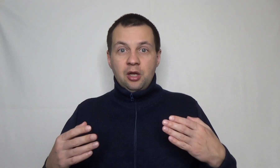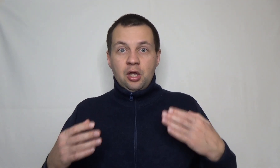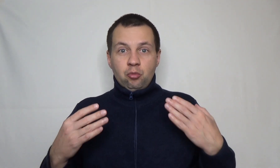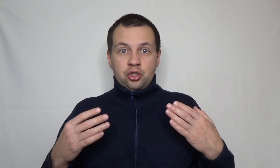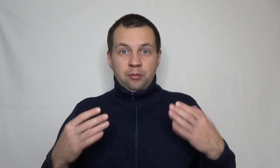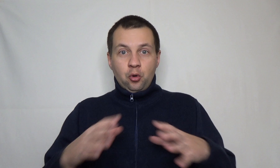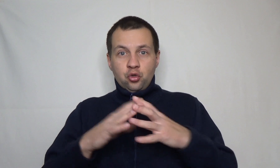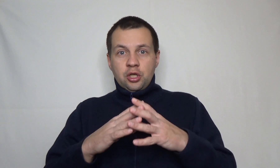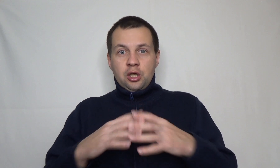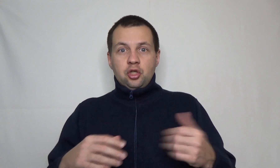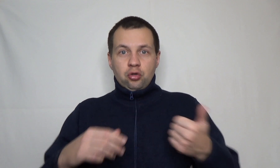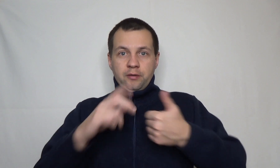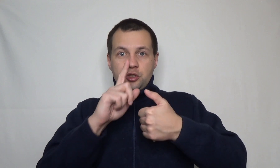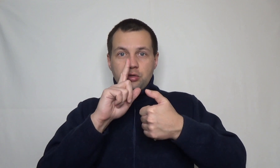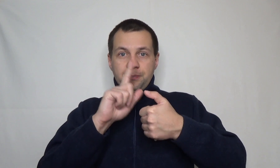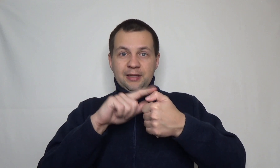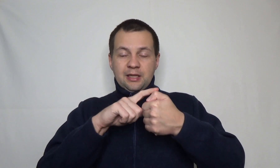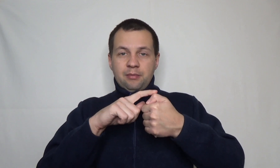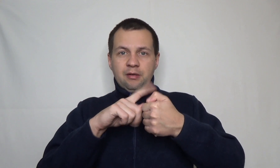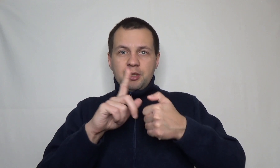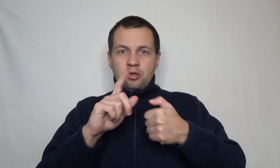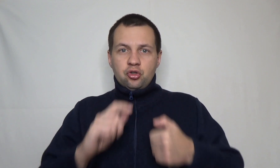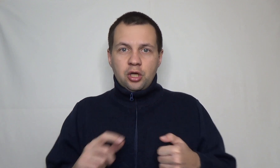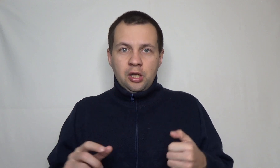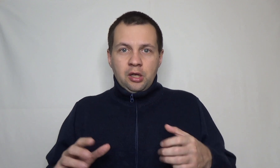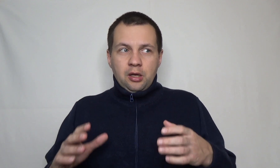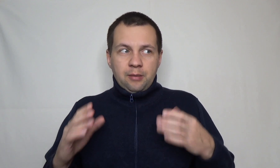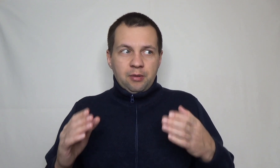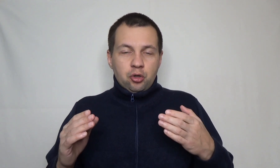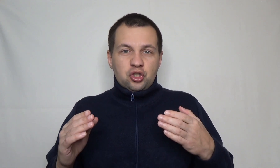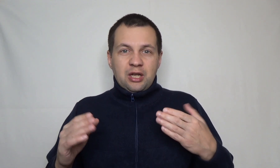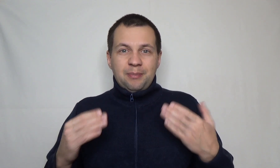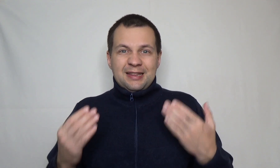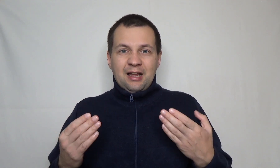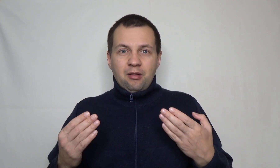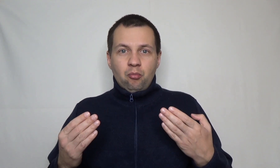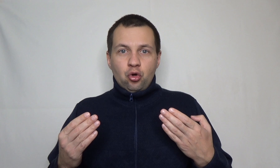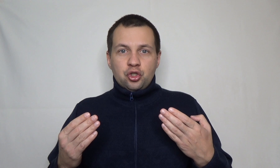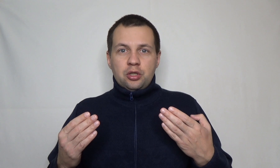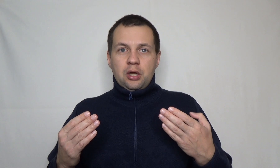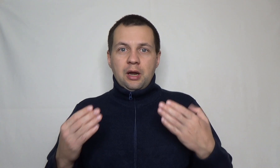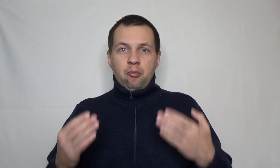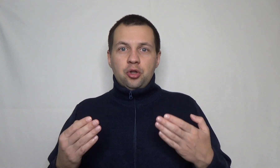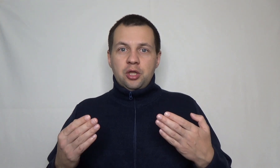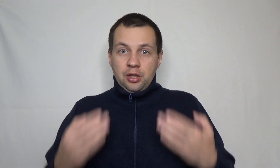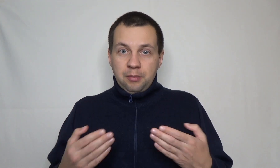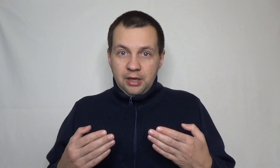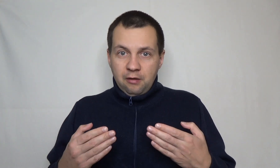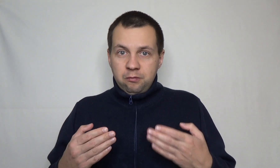может дать плюс. Еще давайте сюда, пятое добавим, это то, что я понимал, а то, что капитал может работать на меня в